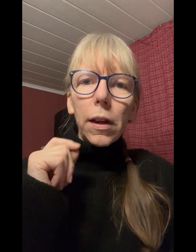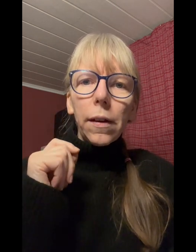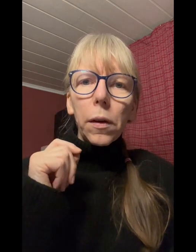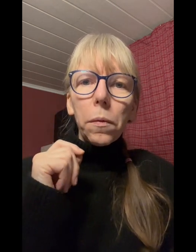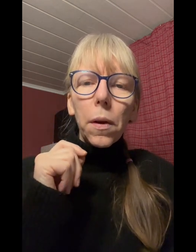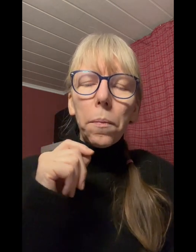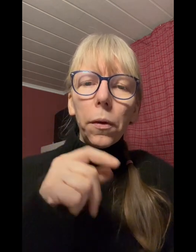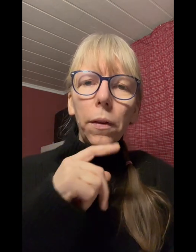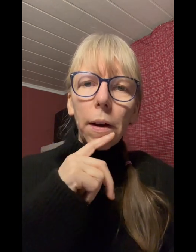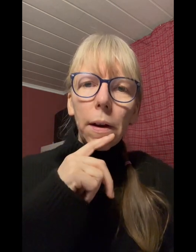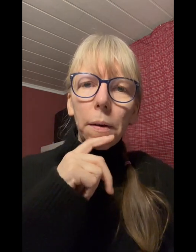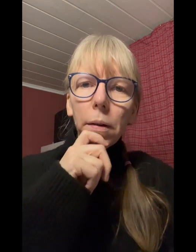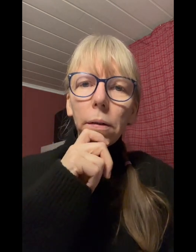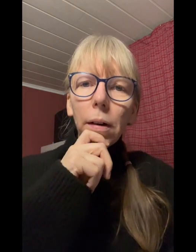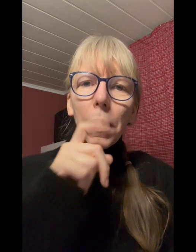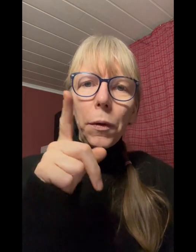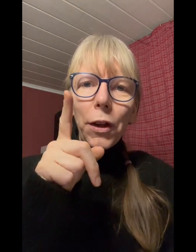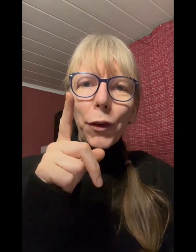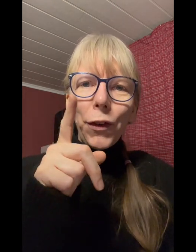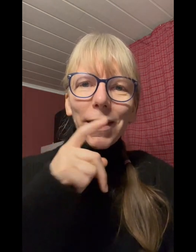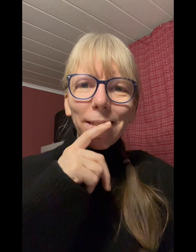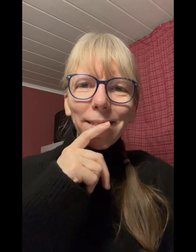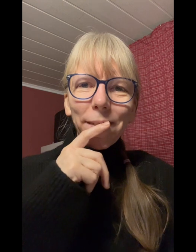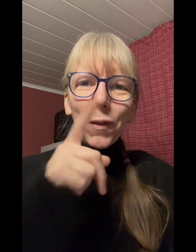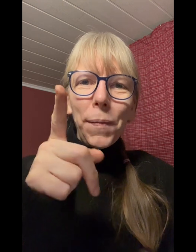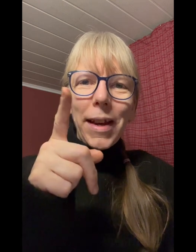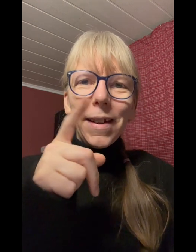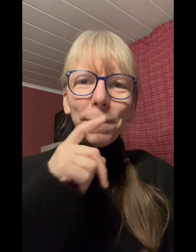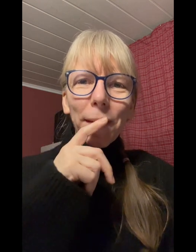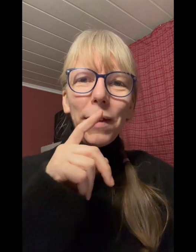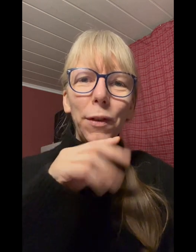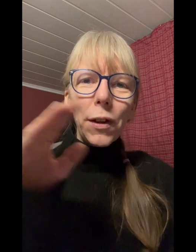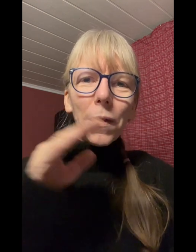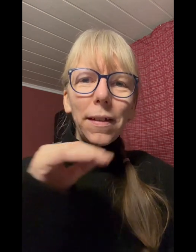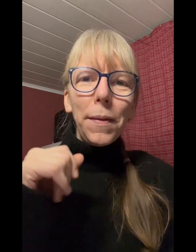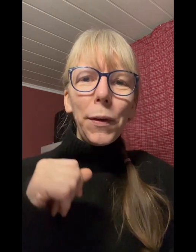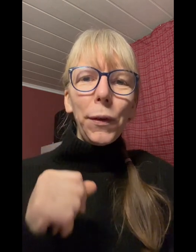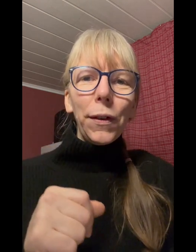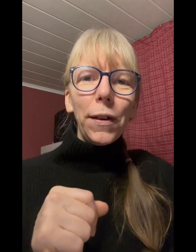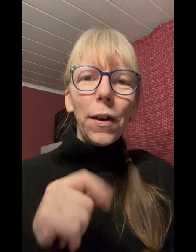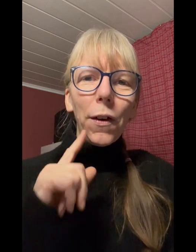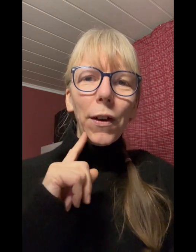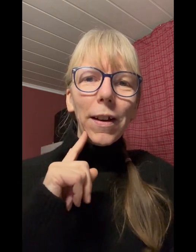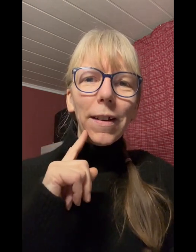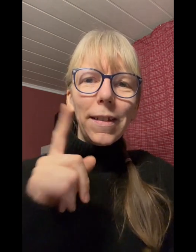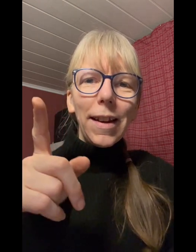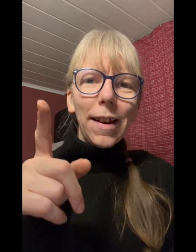lasst das plus da abonniert uns mehr ich wünsche euch was liebe grüße eure sandra